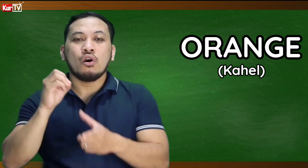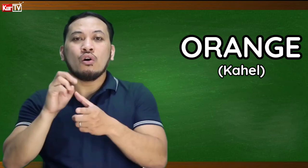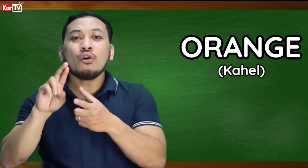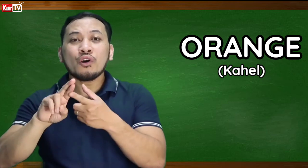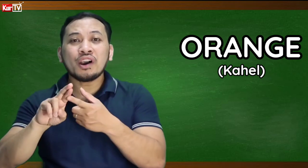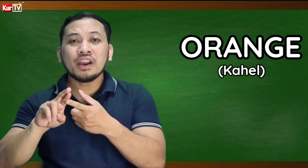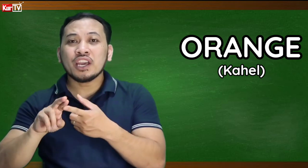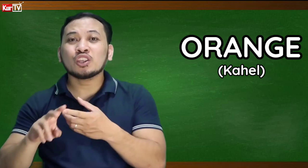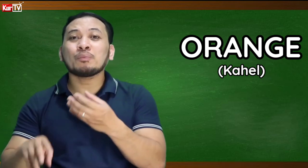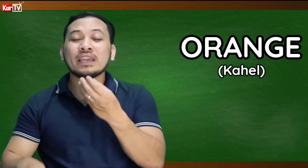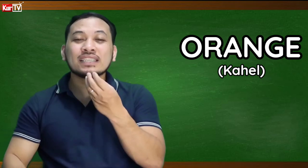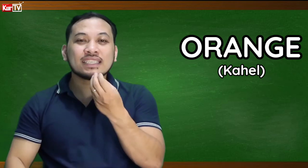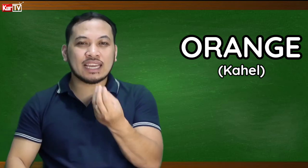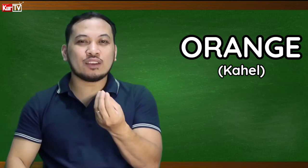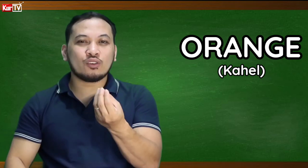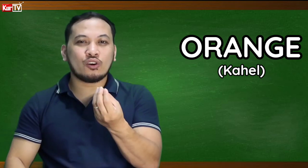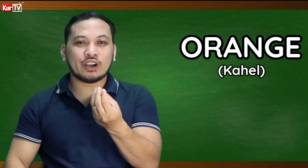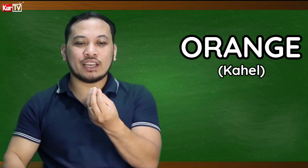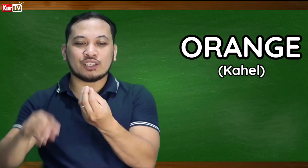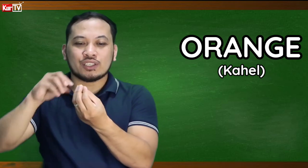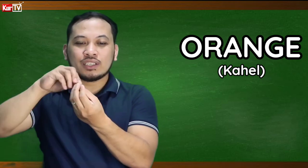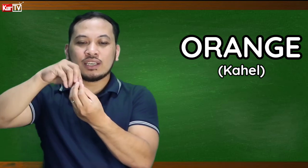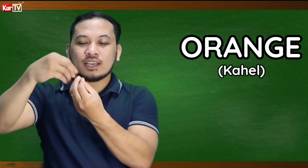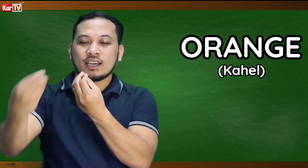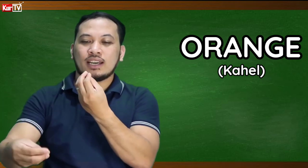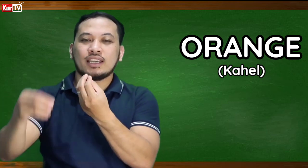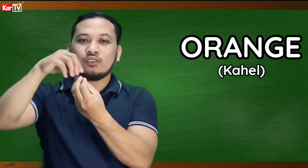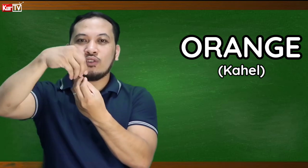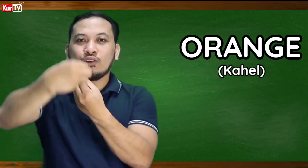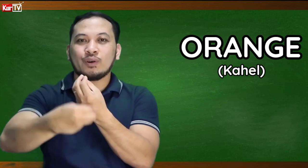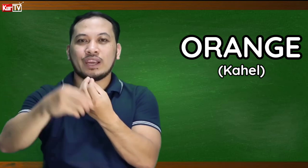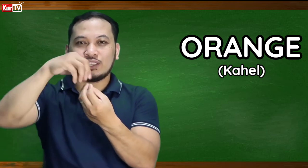or ito pa yung isang sign ng orange ayan, orange